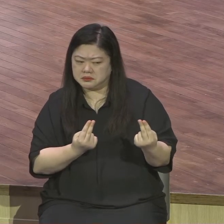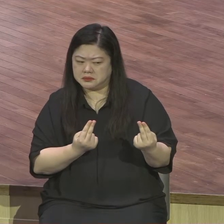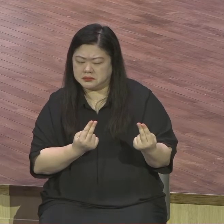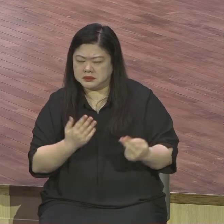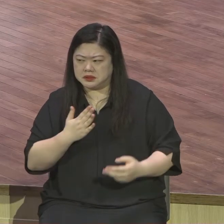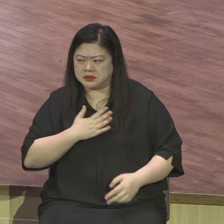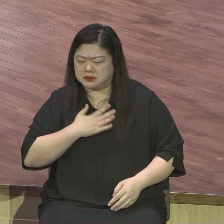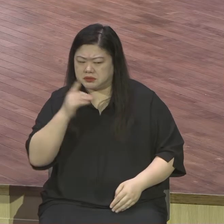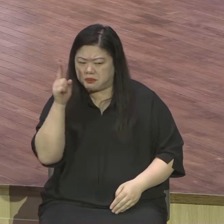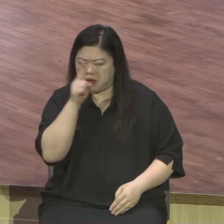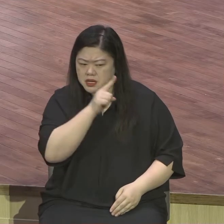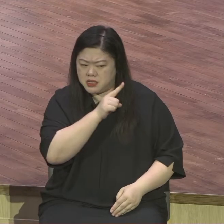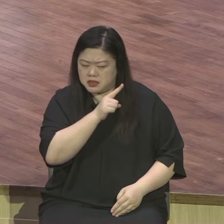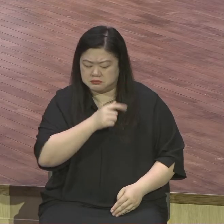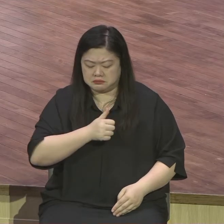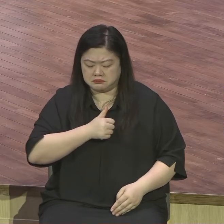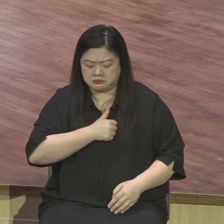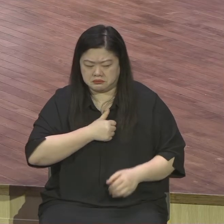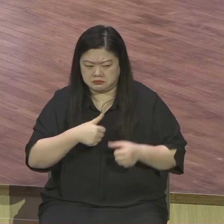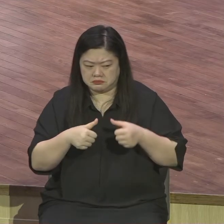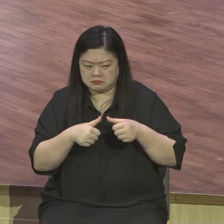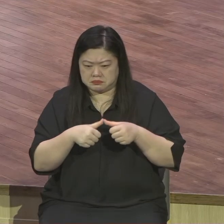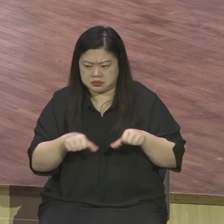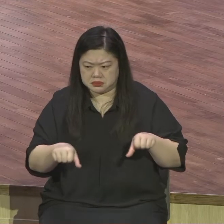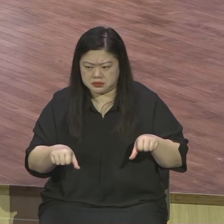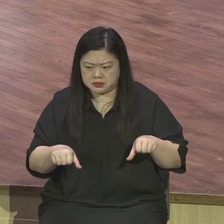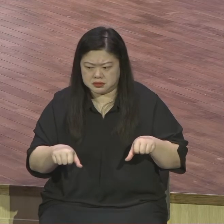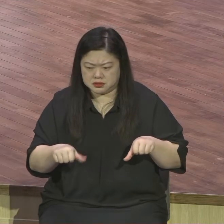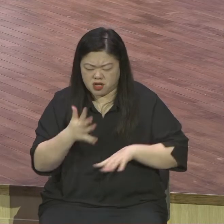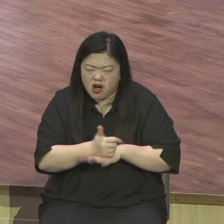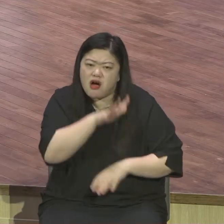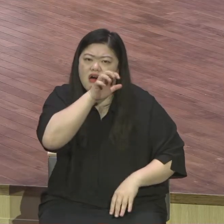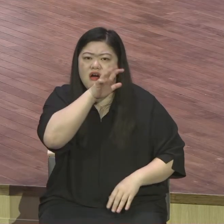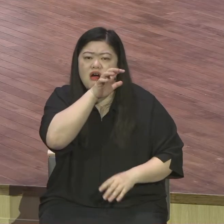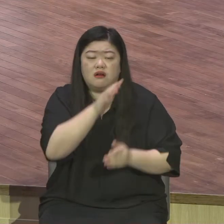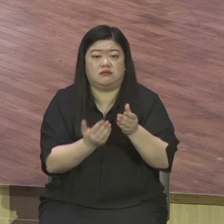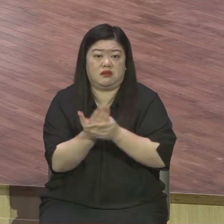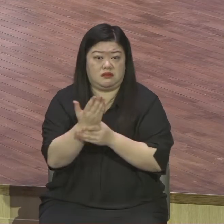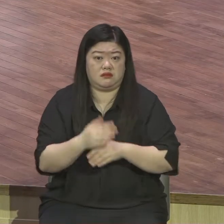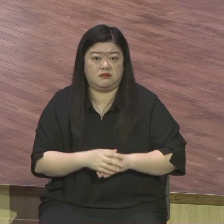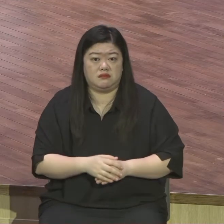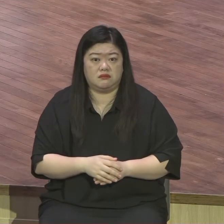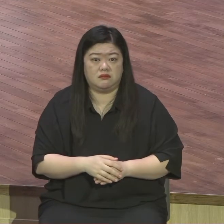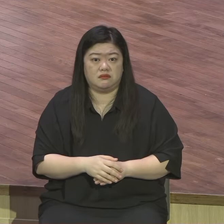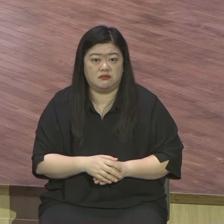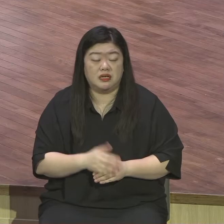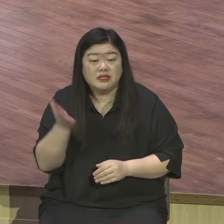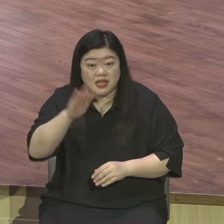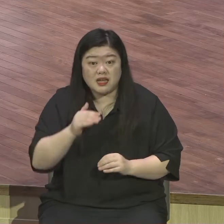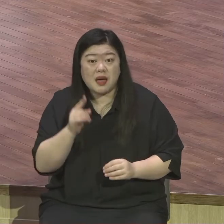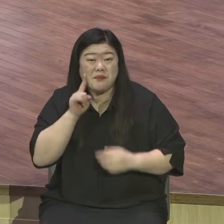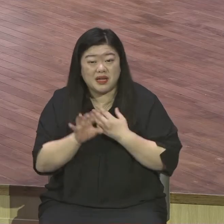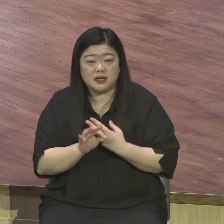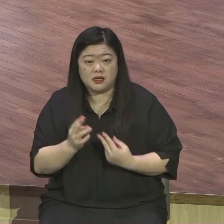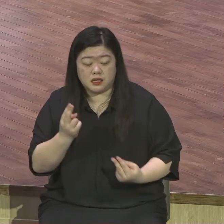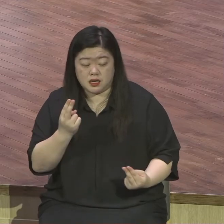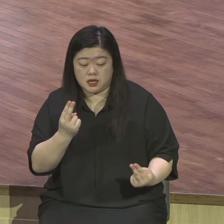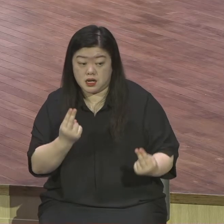비교의식 때문에 왜냐 비교하는 순간에 사단이 돌아와 버려요 비교하는 순간에